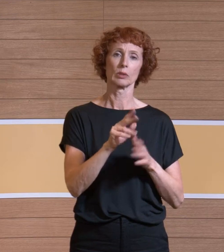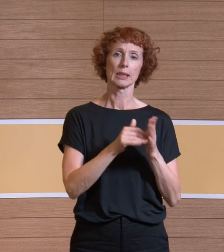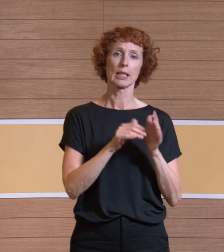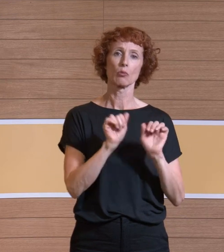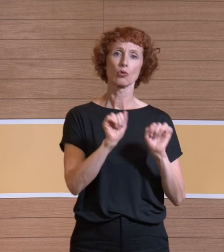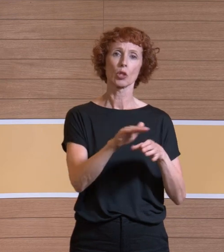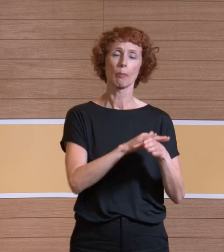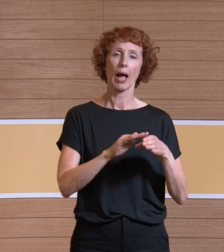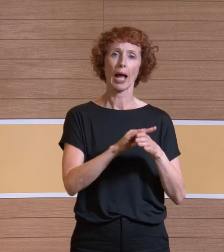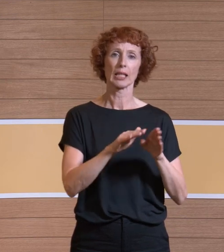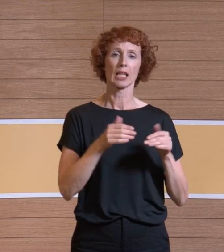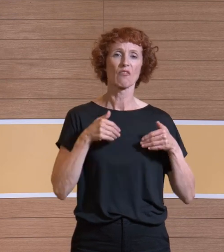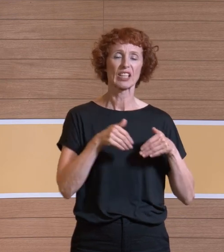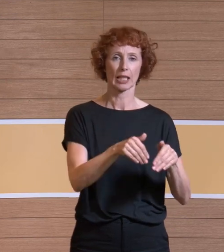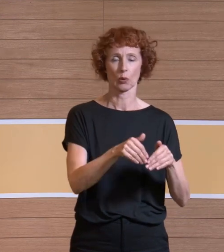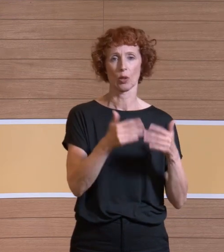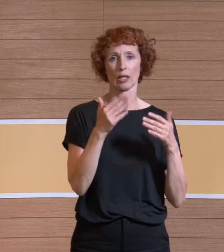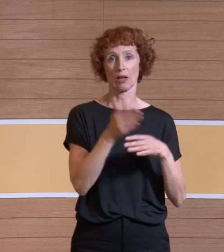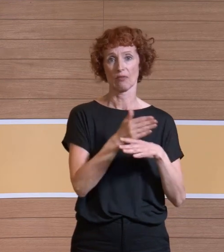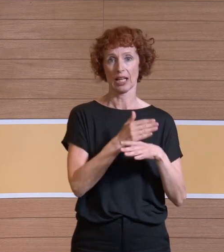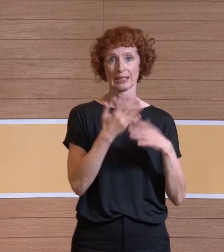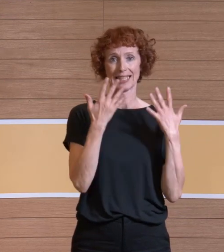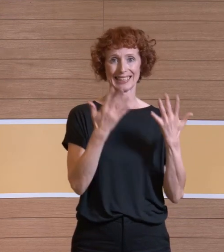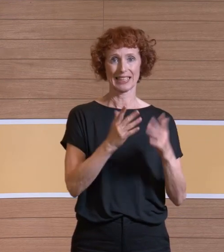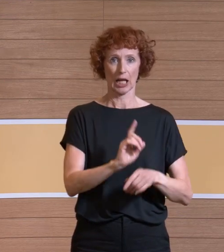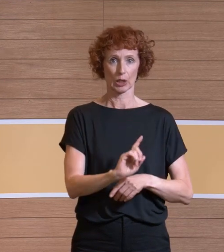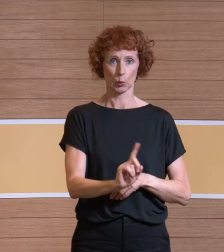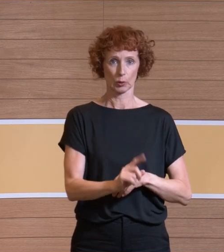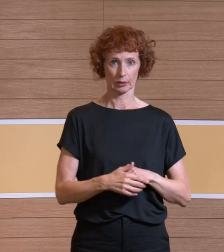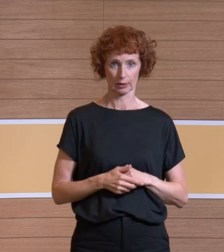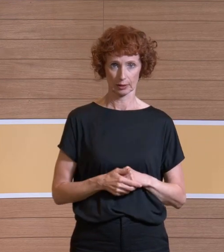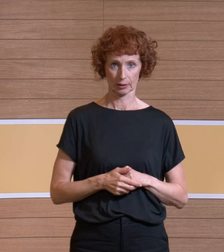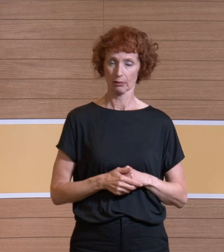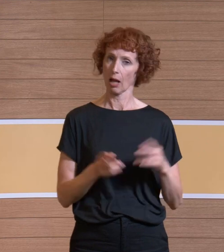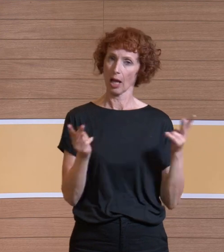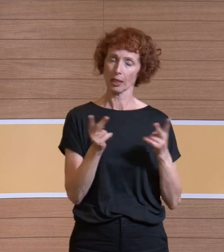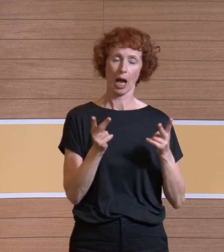eine Verdrängung innerhalb von 10 Sekunden. Die bleibt auch so, egal welche Konzentration